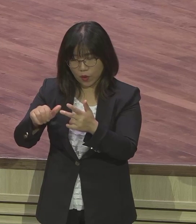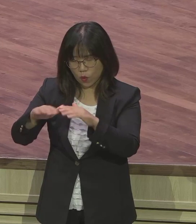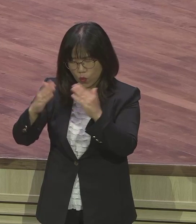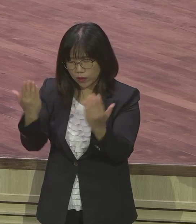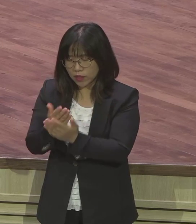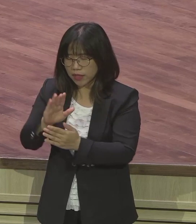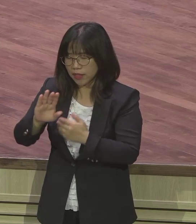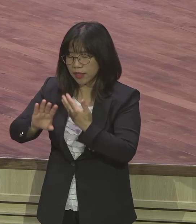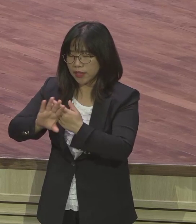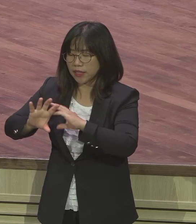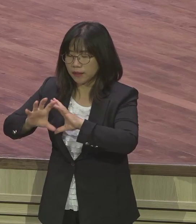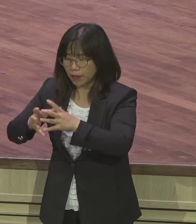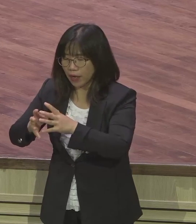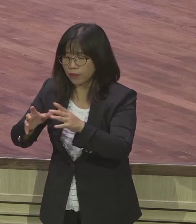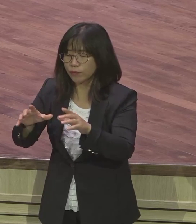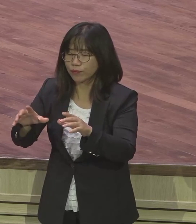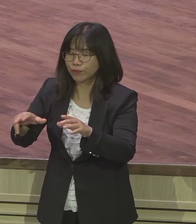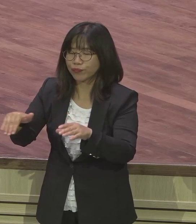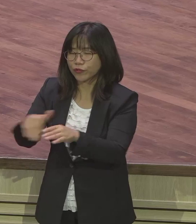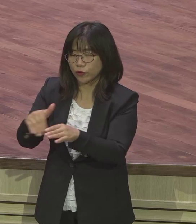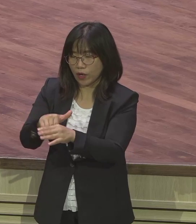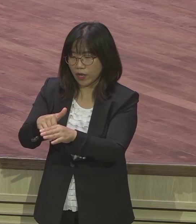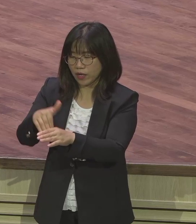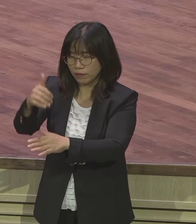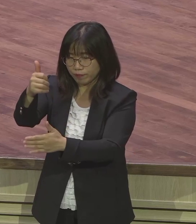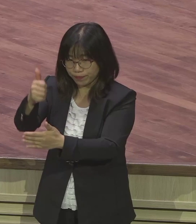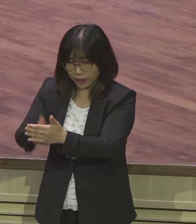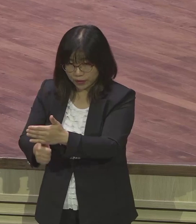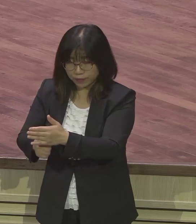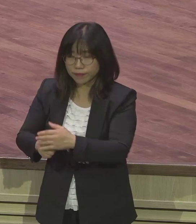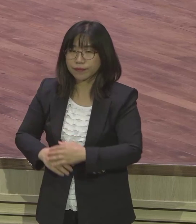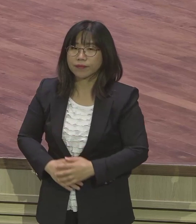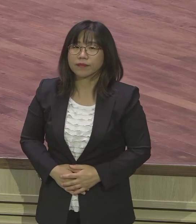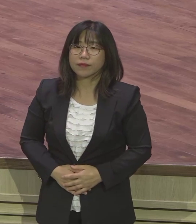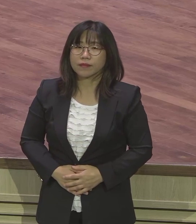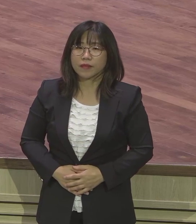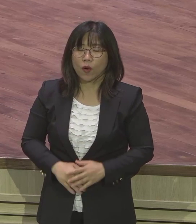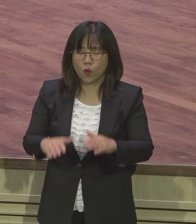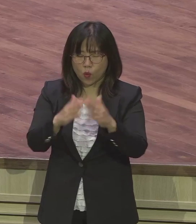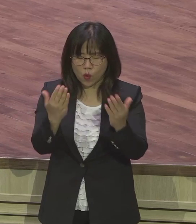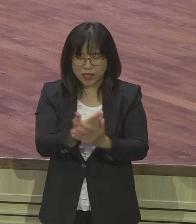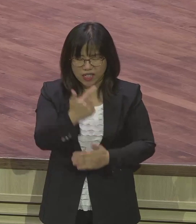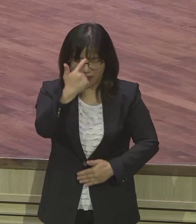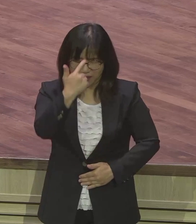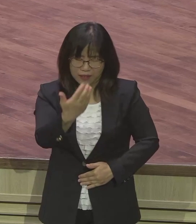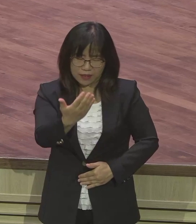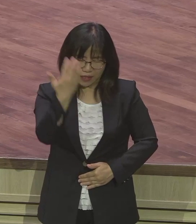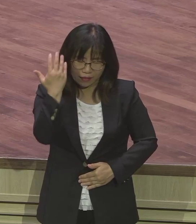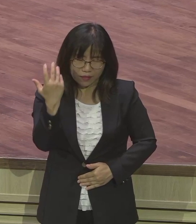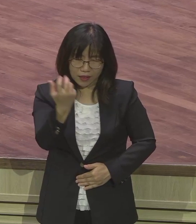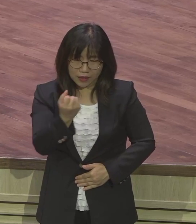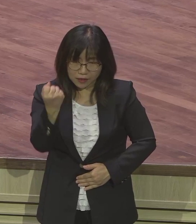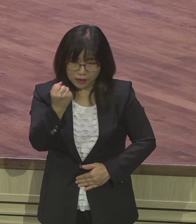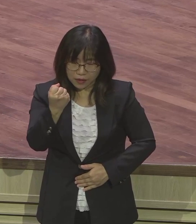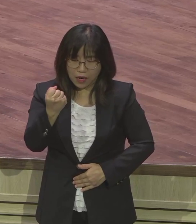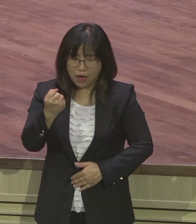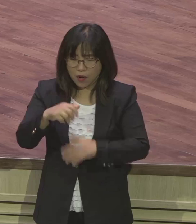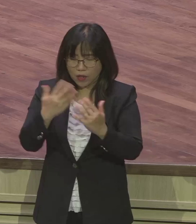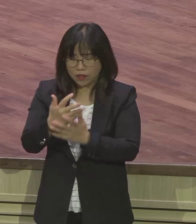빠져버린 모습을 볼 수 있어요 다시 말하면 완전히 애틀에 갇혀버렸어요 완전히 세상에 빠져버렸어요